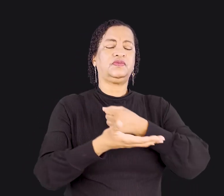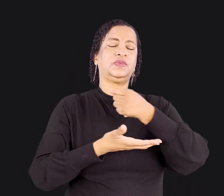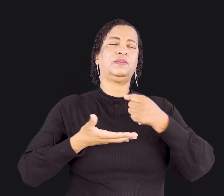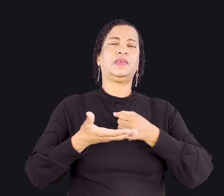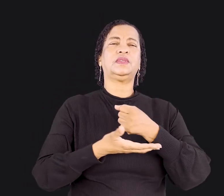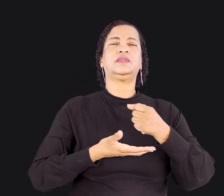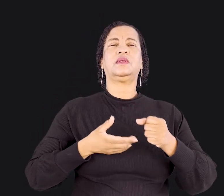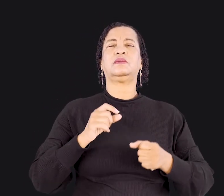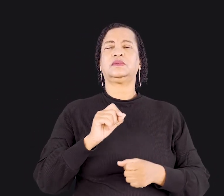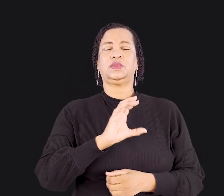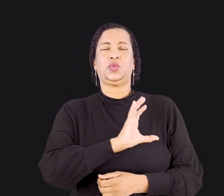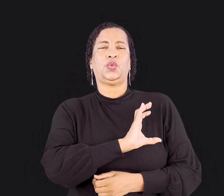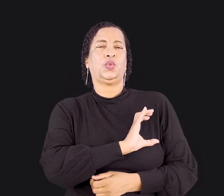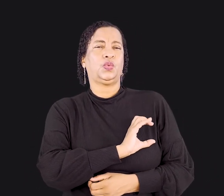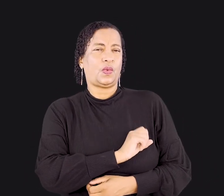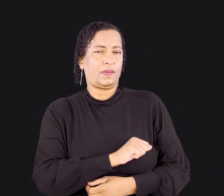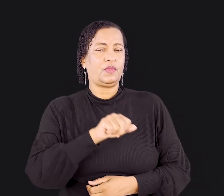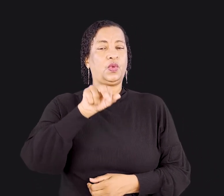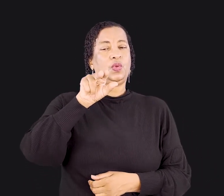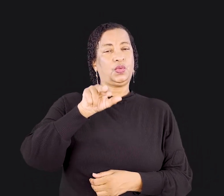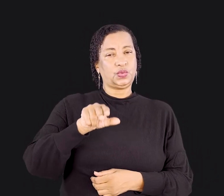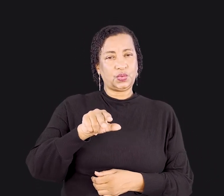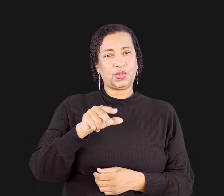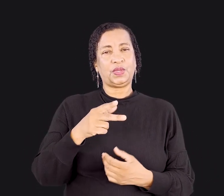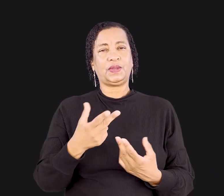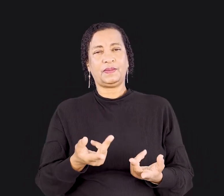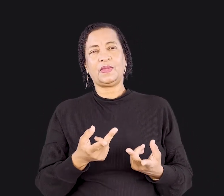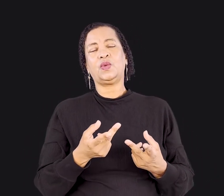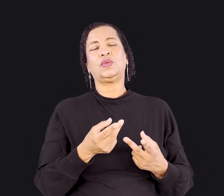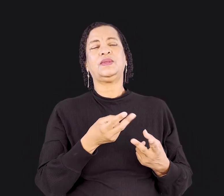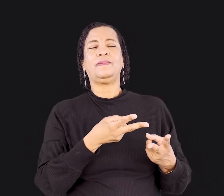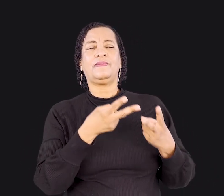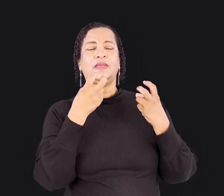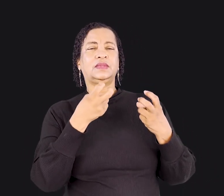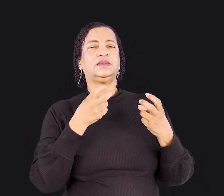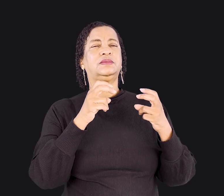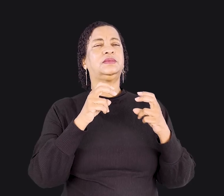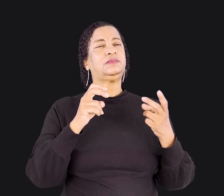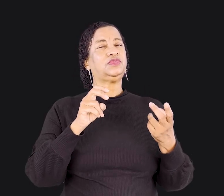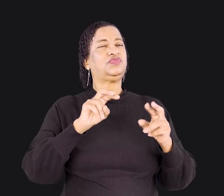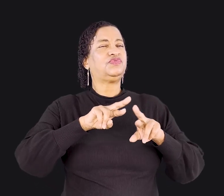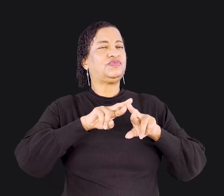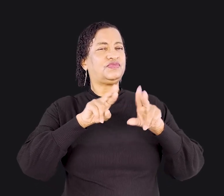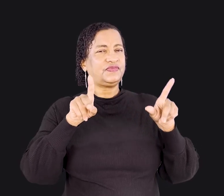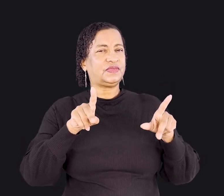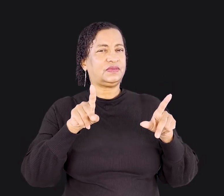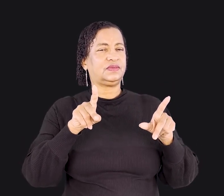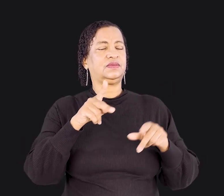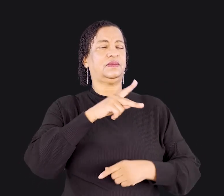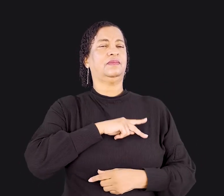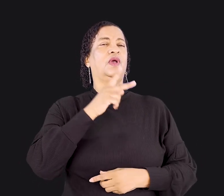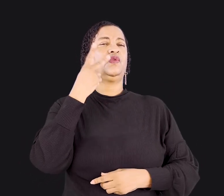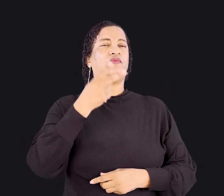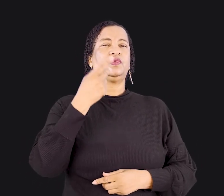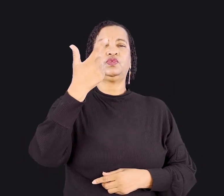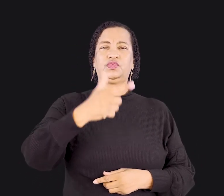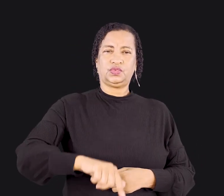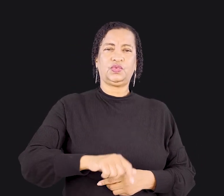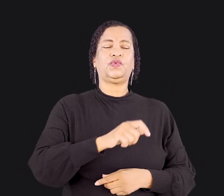consideração e no amor pelo irmão que não vê a situação como você vê. Paulo reafirmou a mesma posição que tinha tomado em